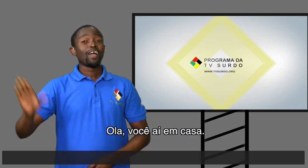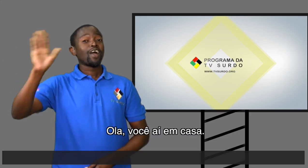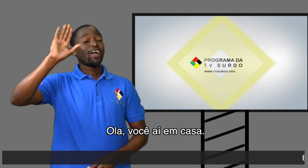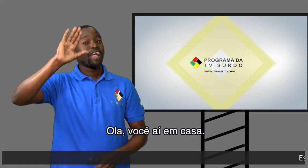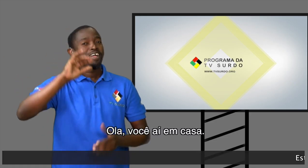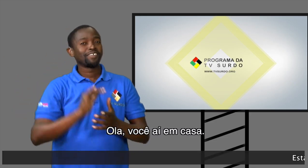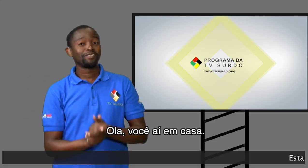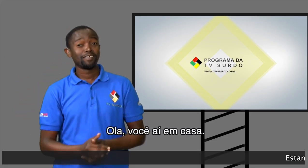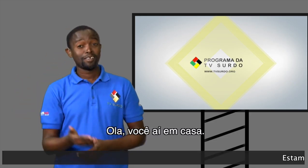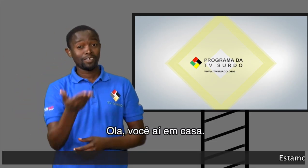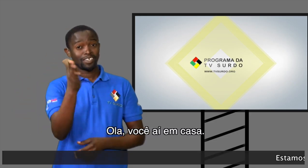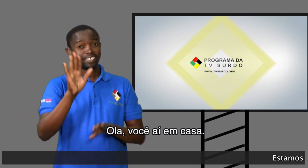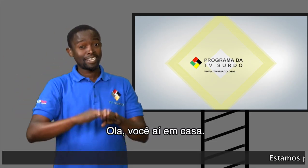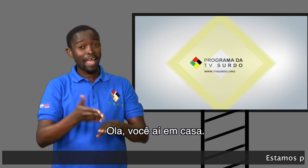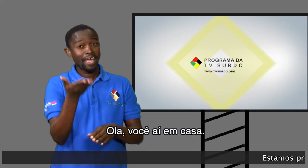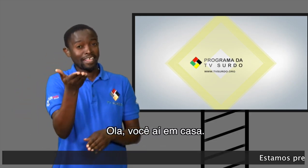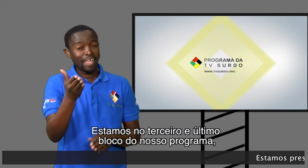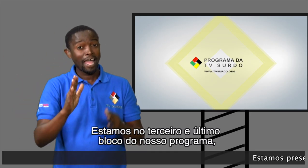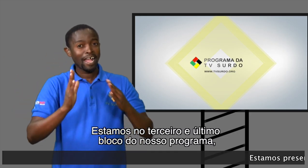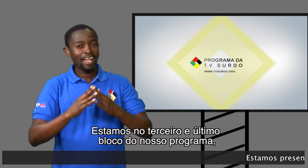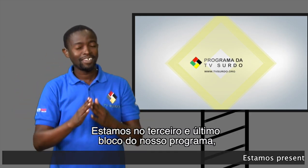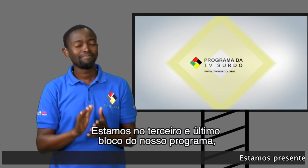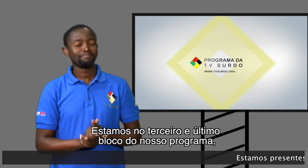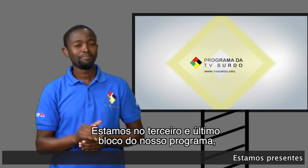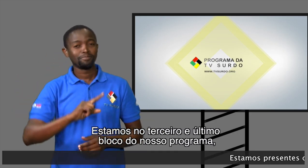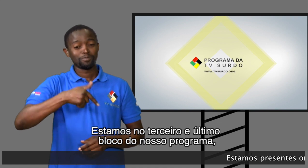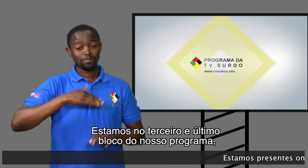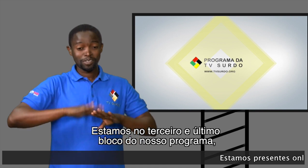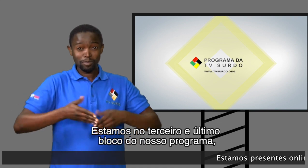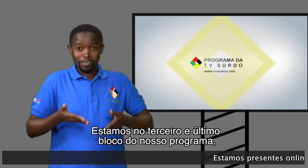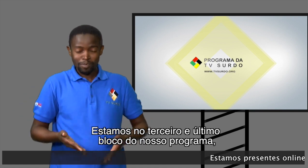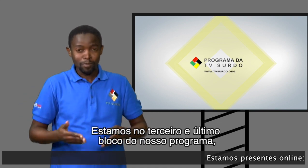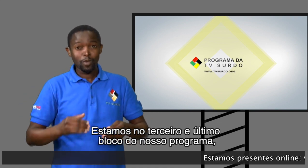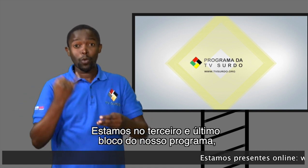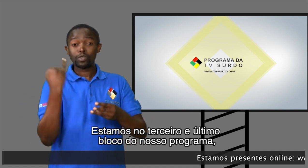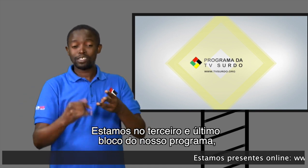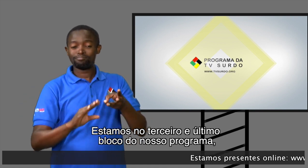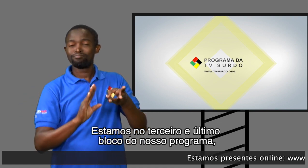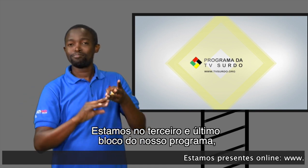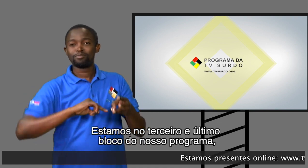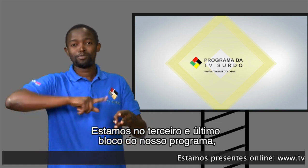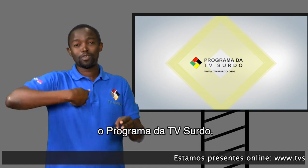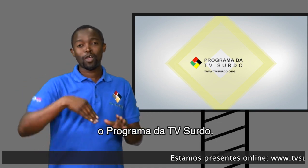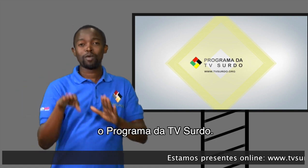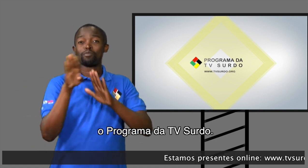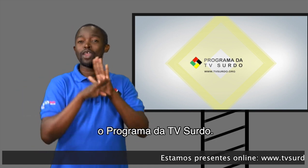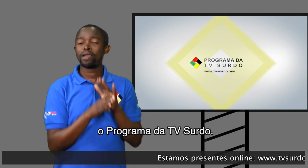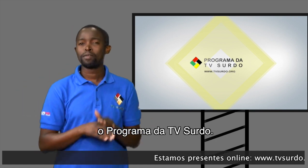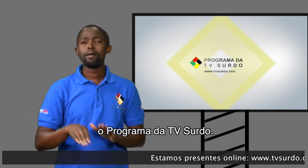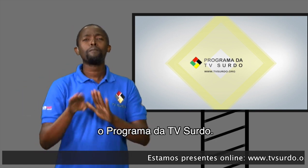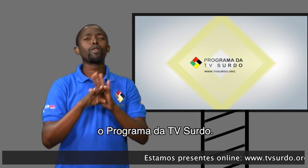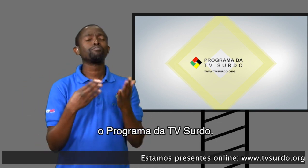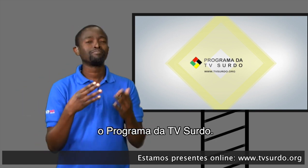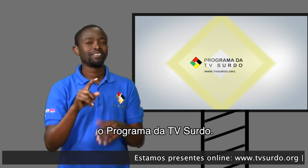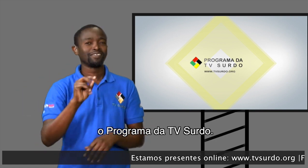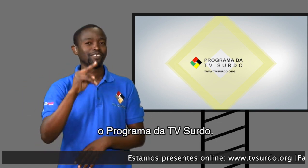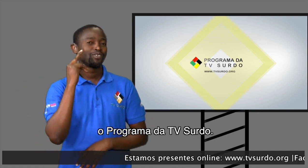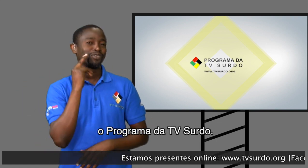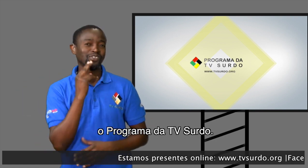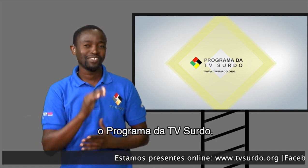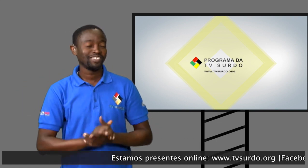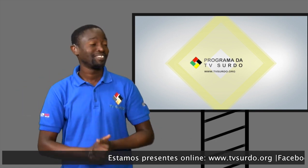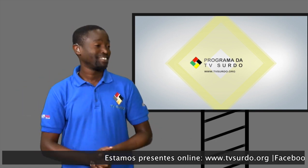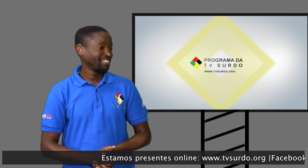Olá você aí em casa Estamos no terceiro e último bloco do nosso programa O programa da TV